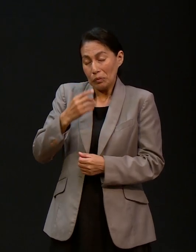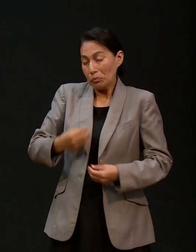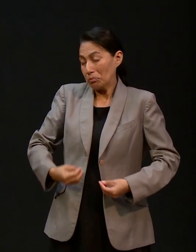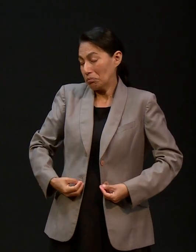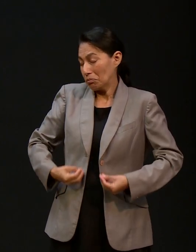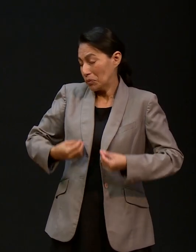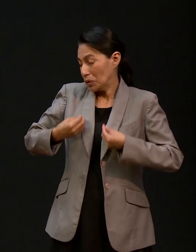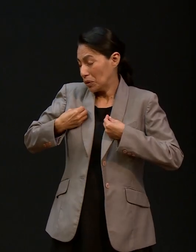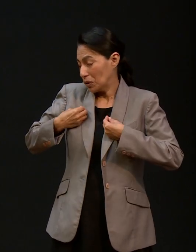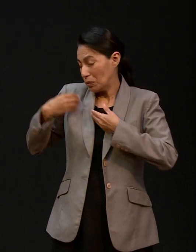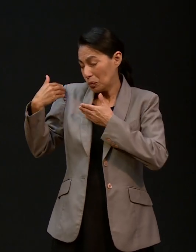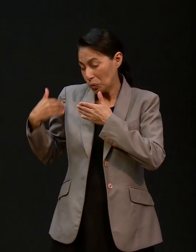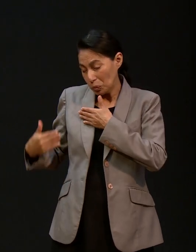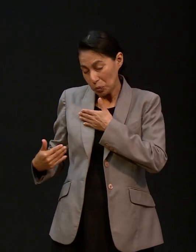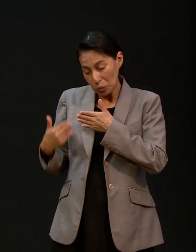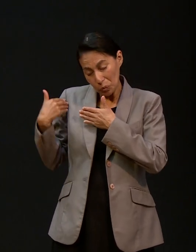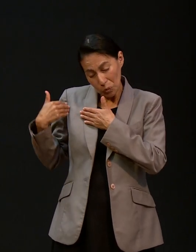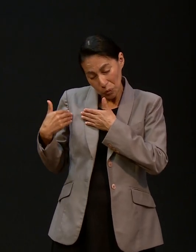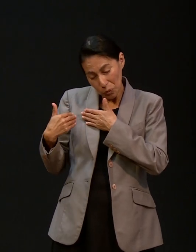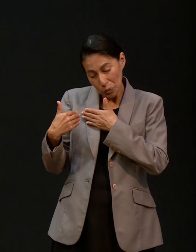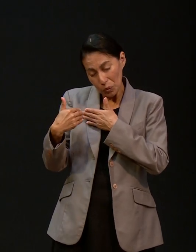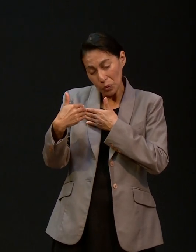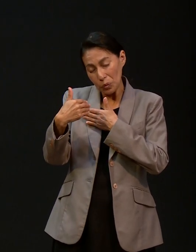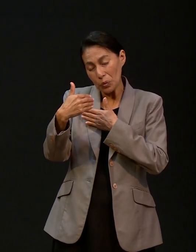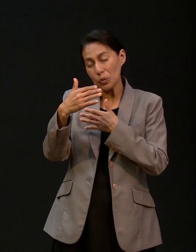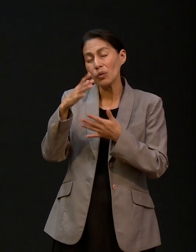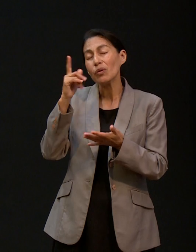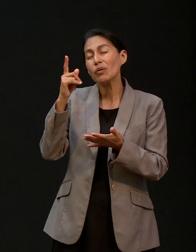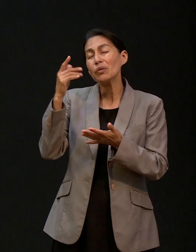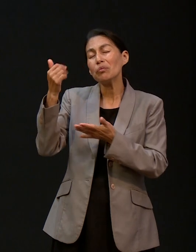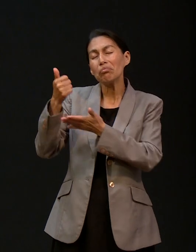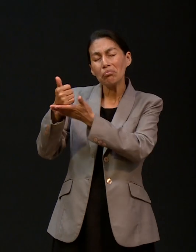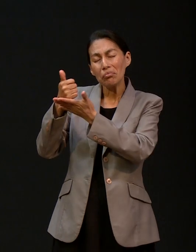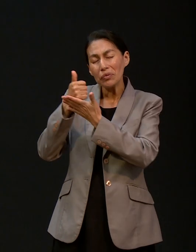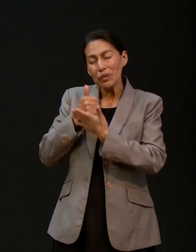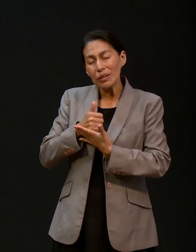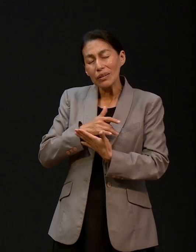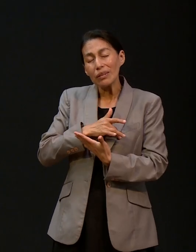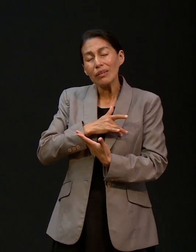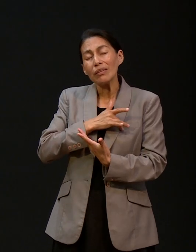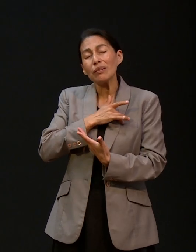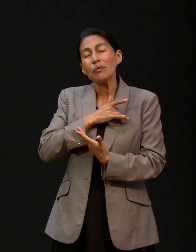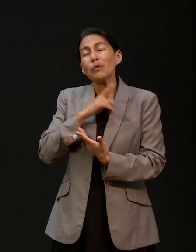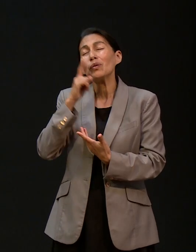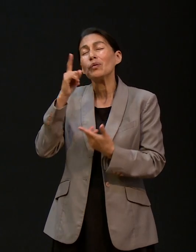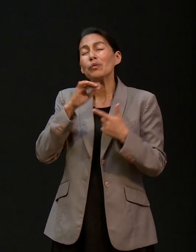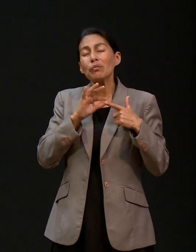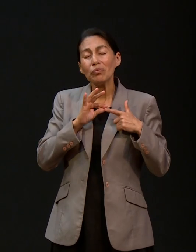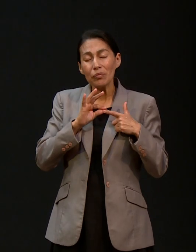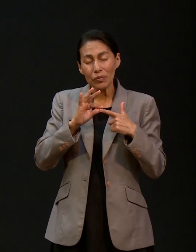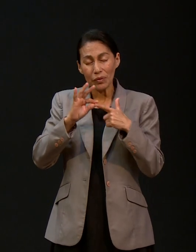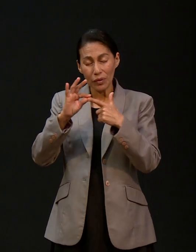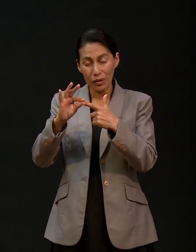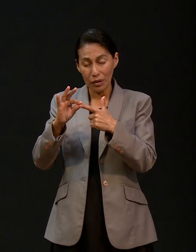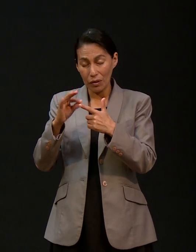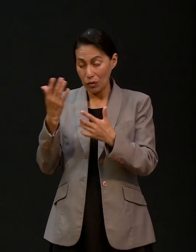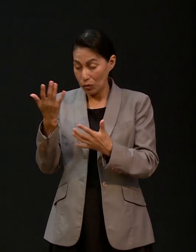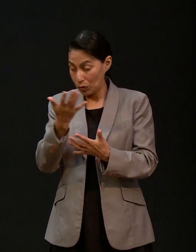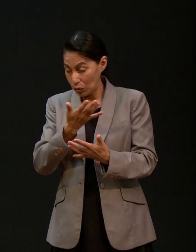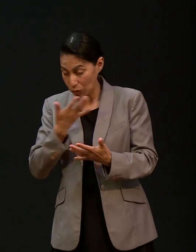transcurso de nuestra vida gracias Señor porque podemos sentir que tu diriges cada paso que